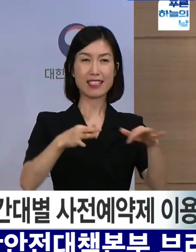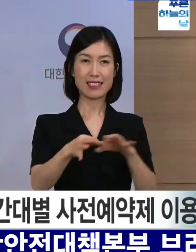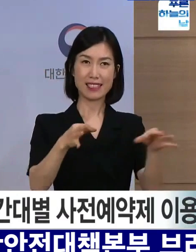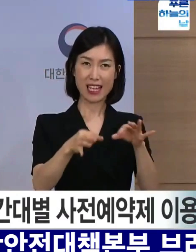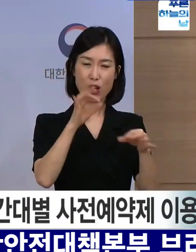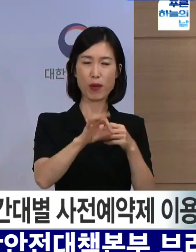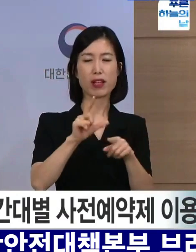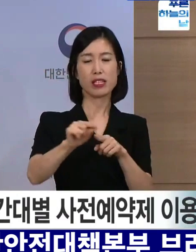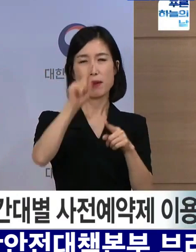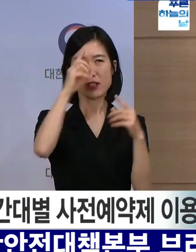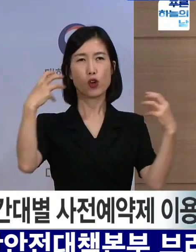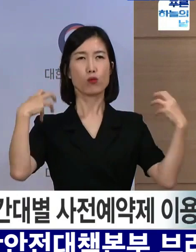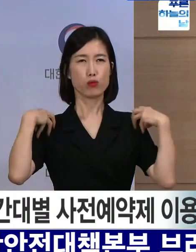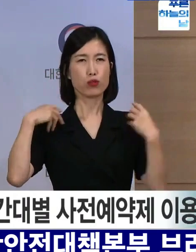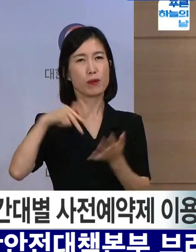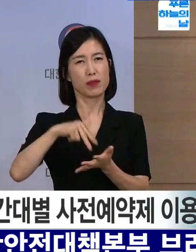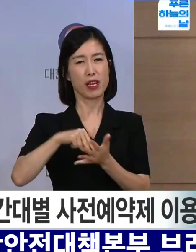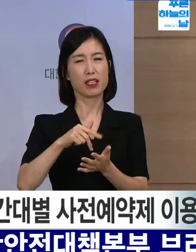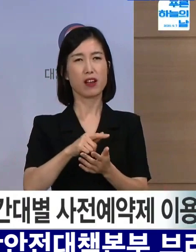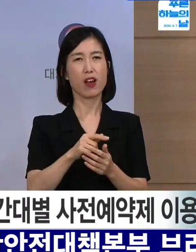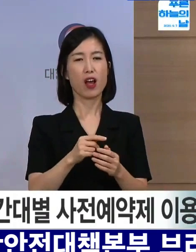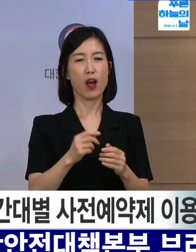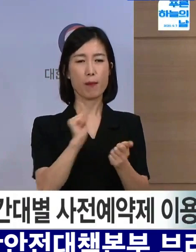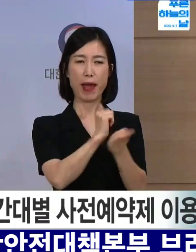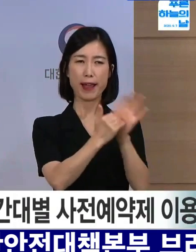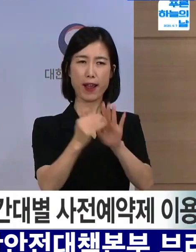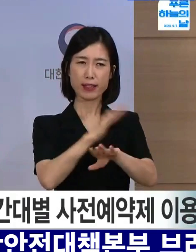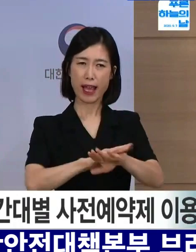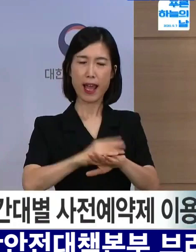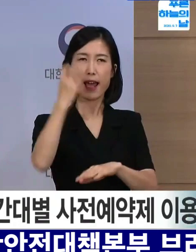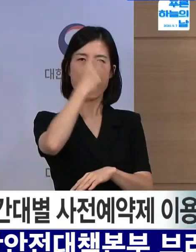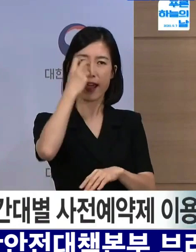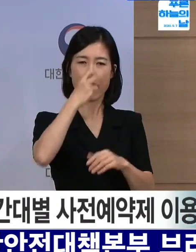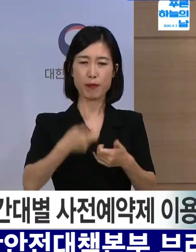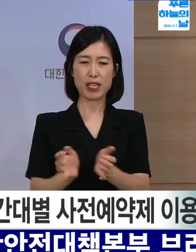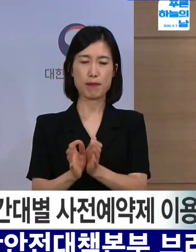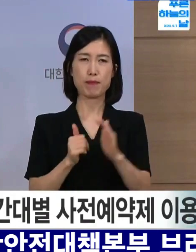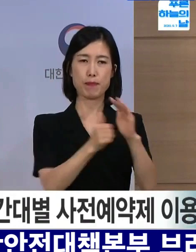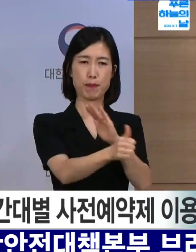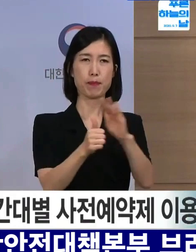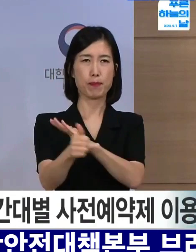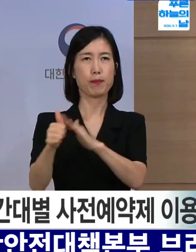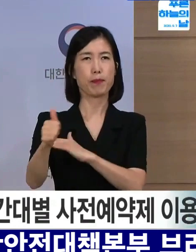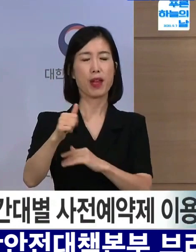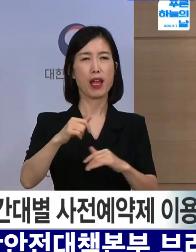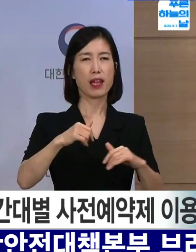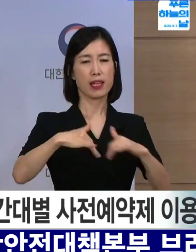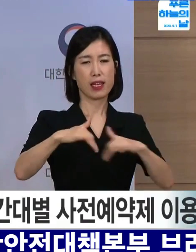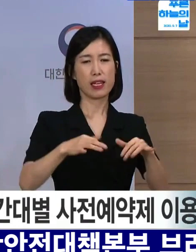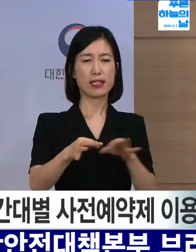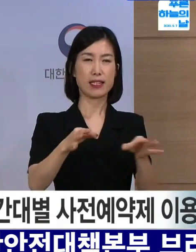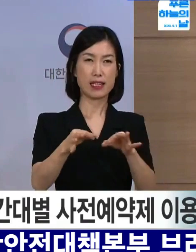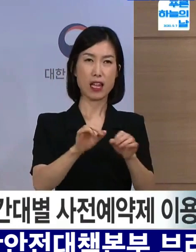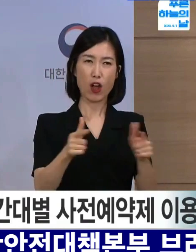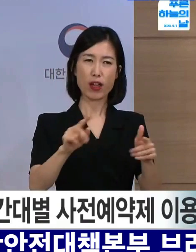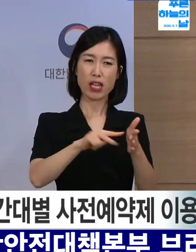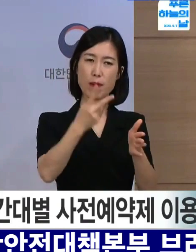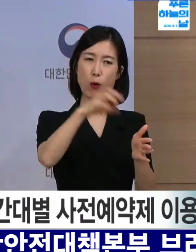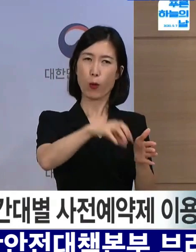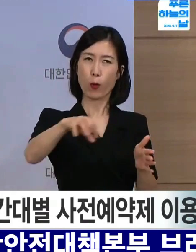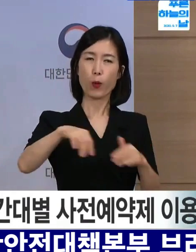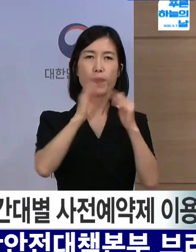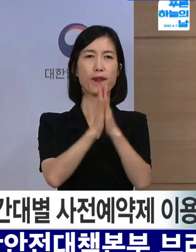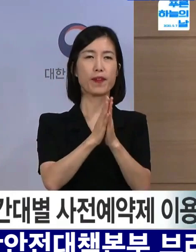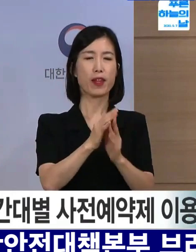지자체와 중기청이 방역 점검만을 구성하여 주요 전국 전통시장 200여 곳의 방역